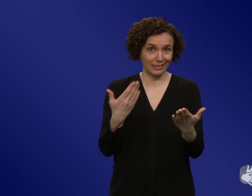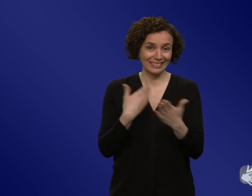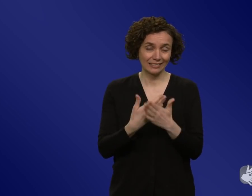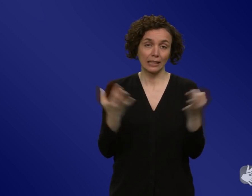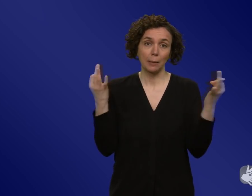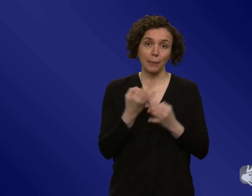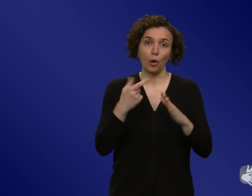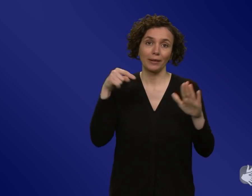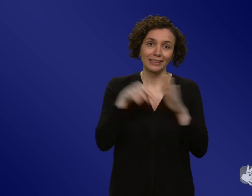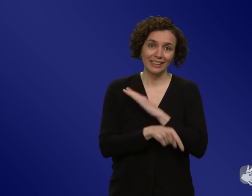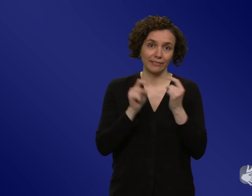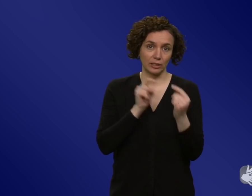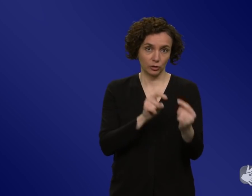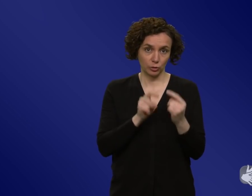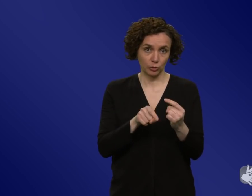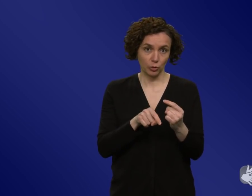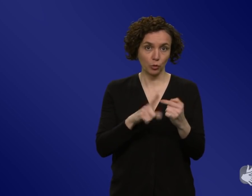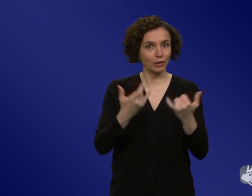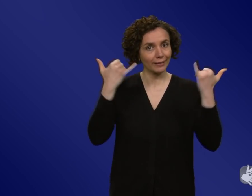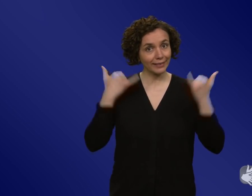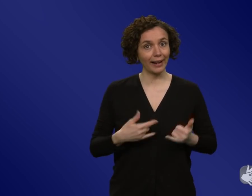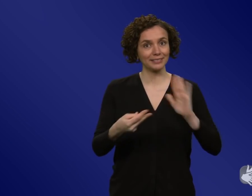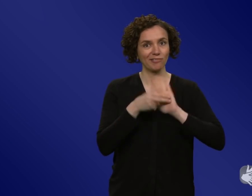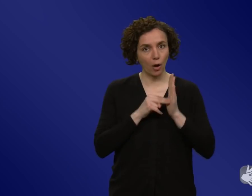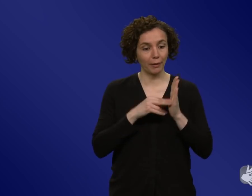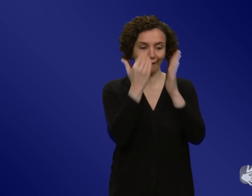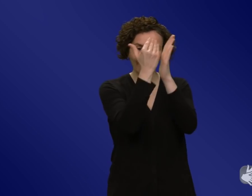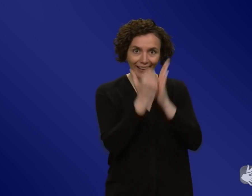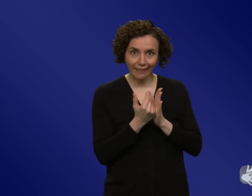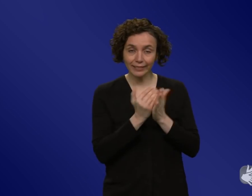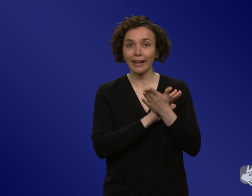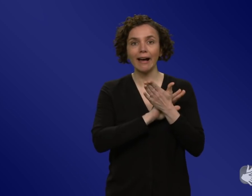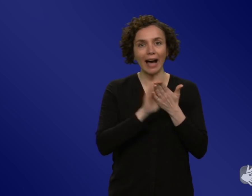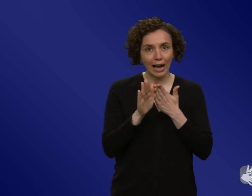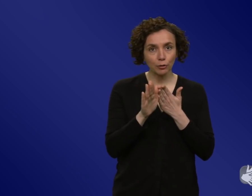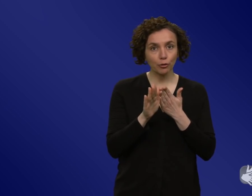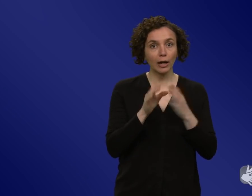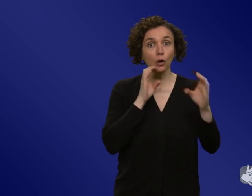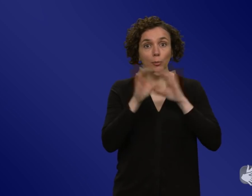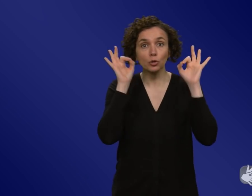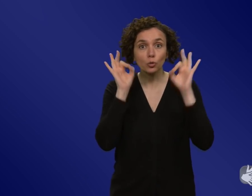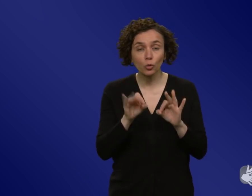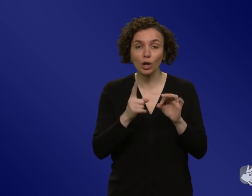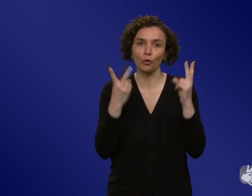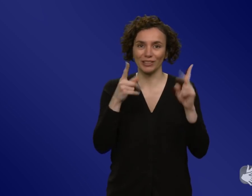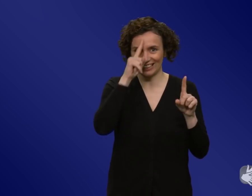einfache Regeln haben, die gut erklärt werden und die auch überall gleich sind. Also wir haben jetzt durch diese Hotspot-Regelungen im aktuellen